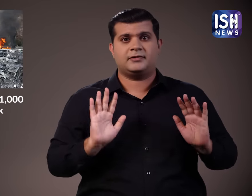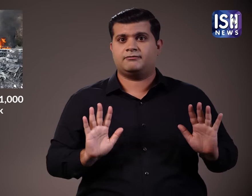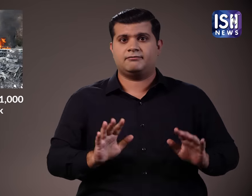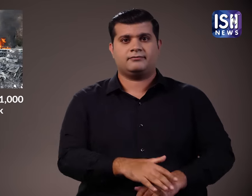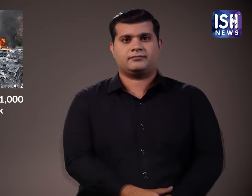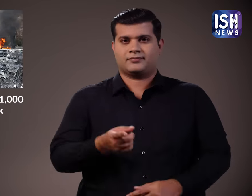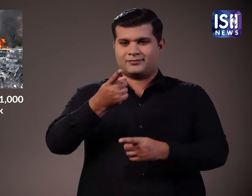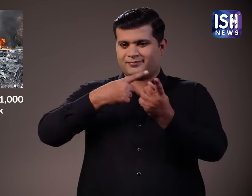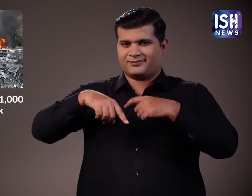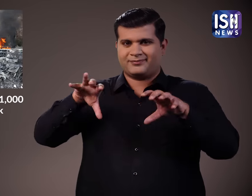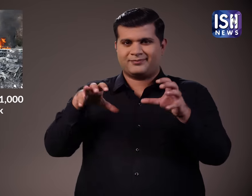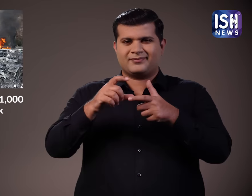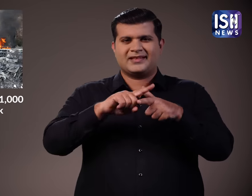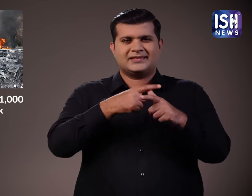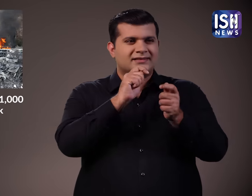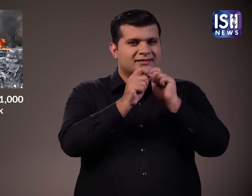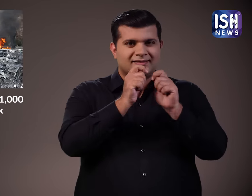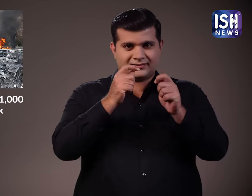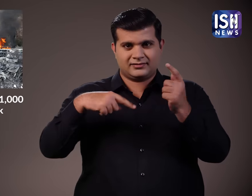रही है और इसका कोई अंत नहीं दिख रहा है